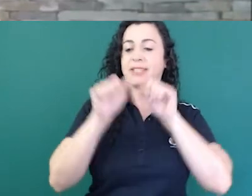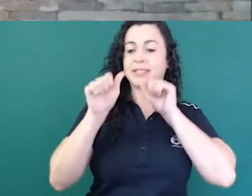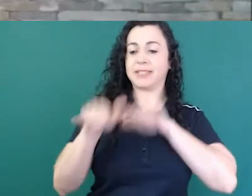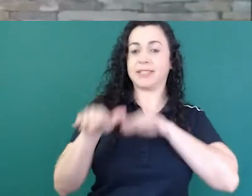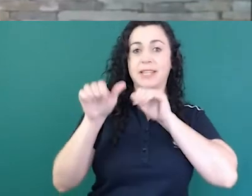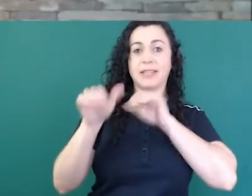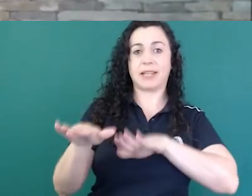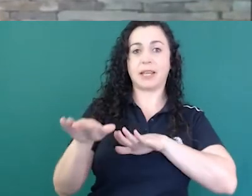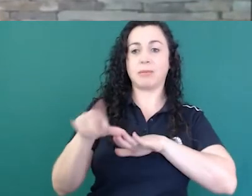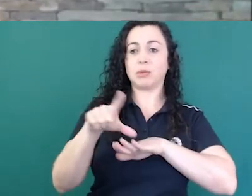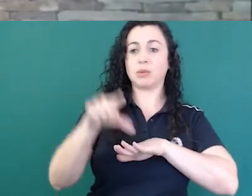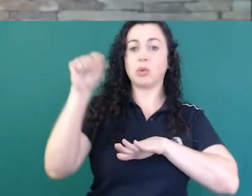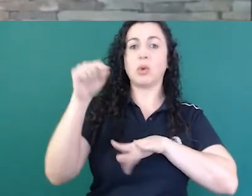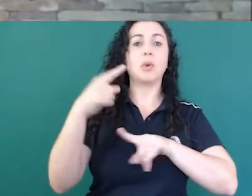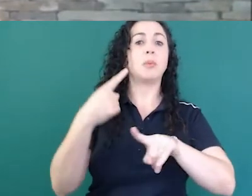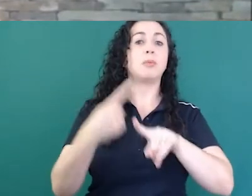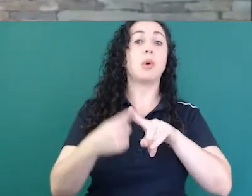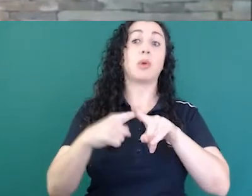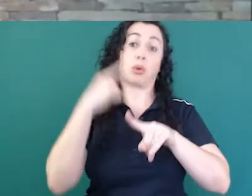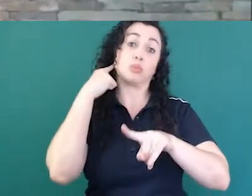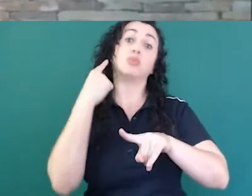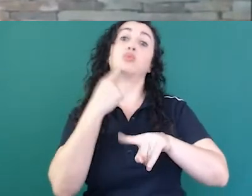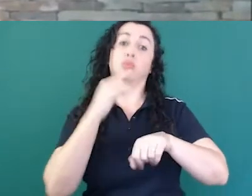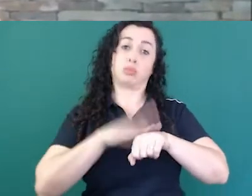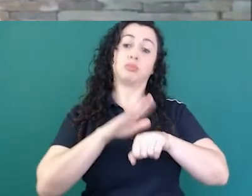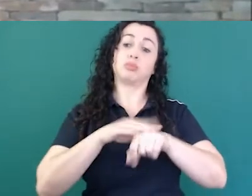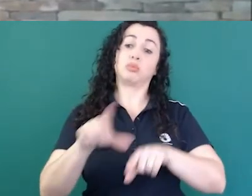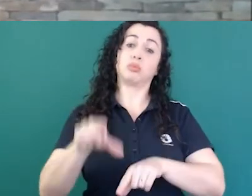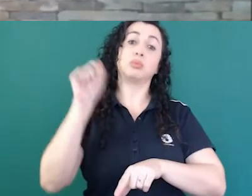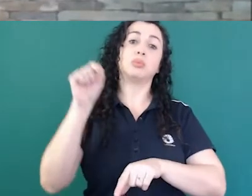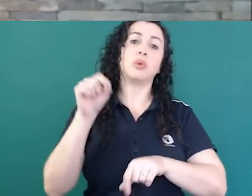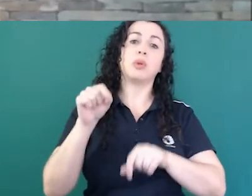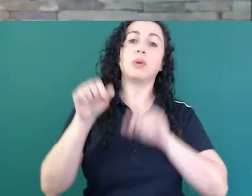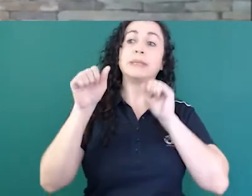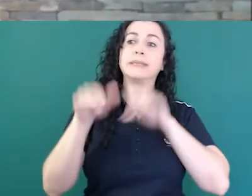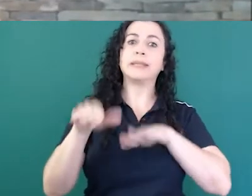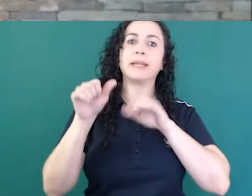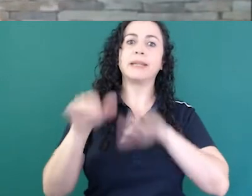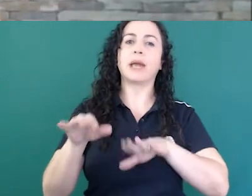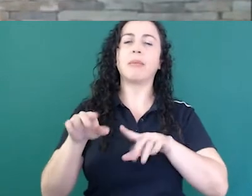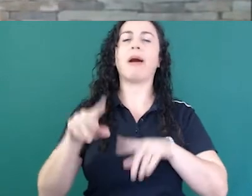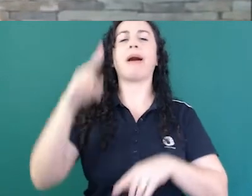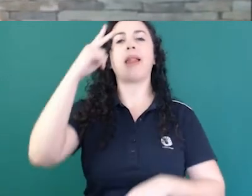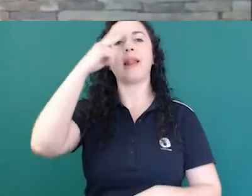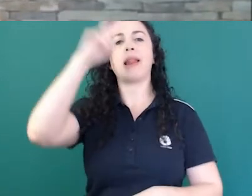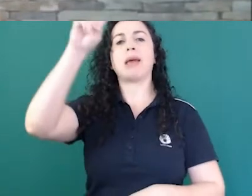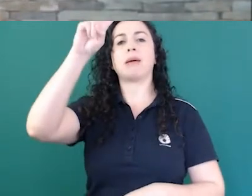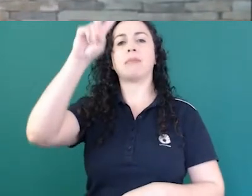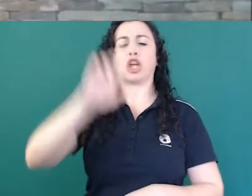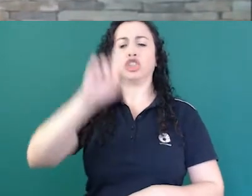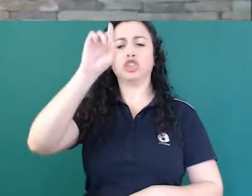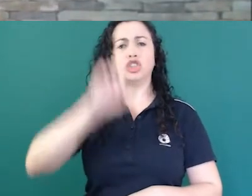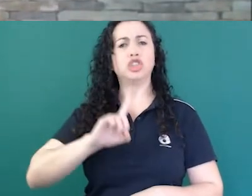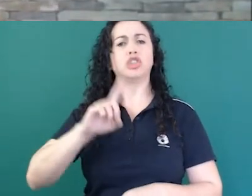foi escolhido pelos surdos para comemorar e relembrar, né, a luta pelos direitos dos surdos,